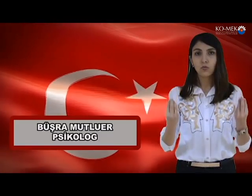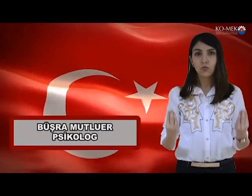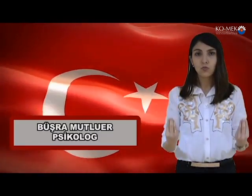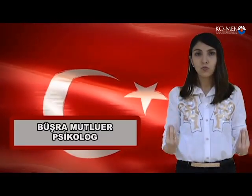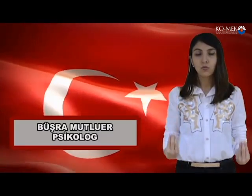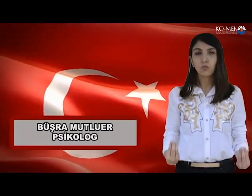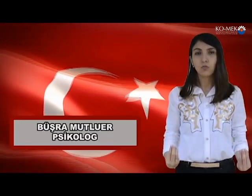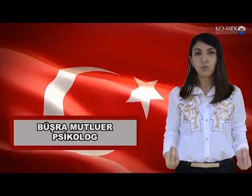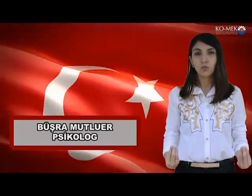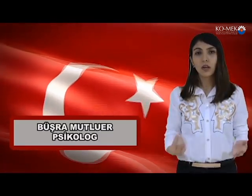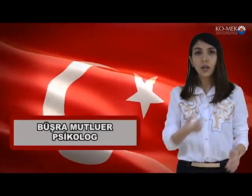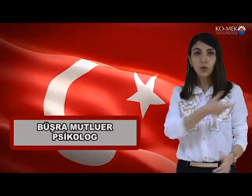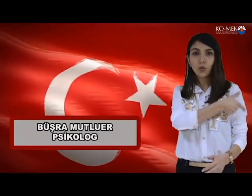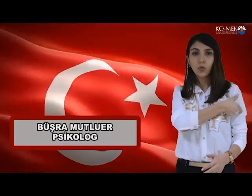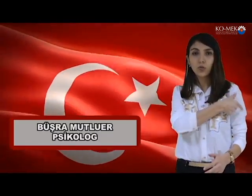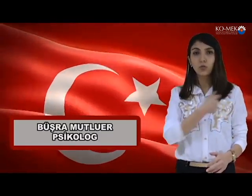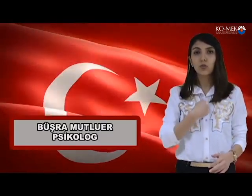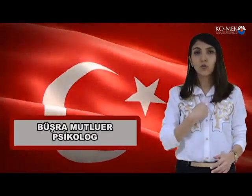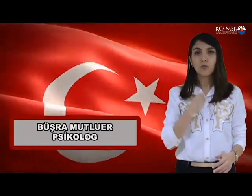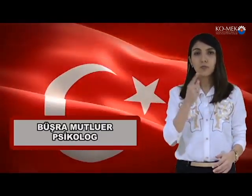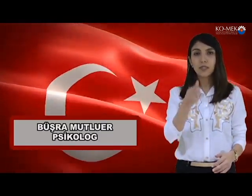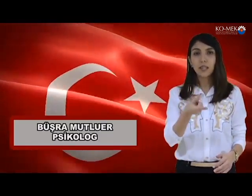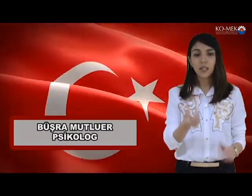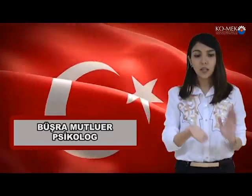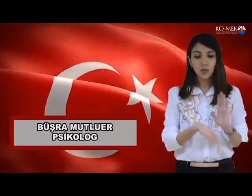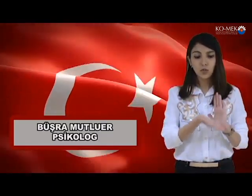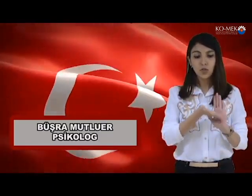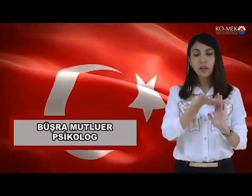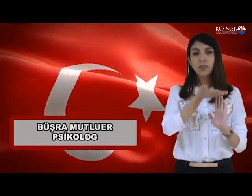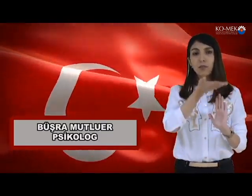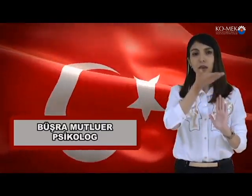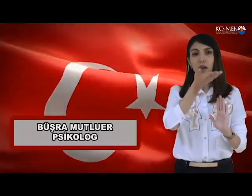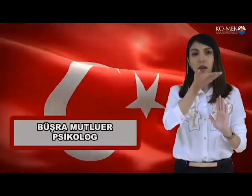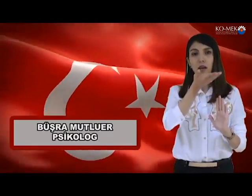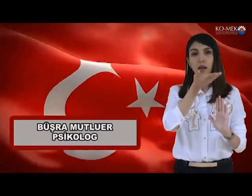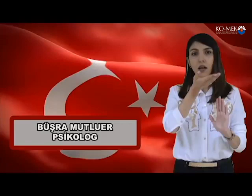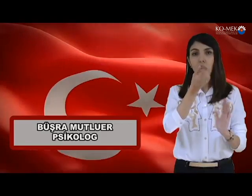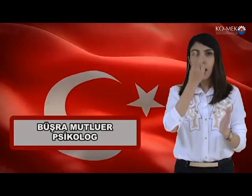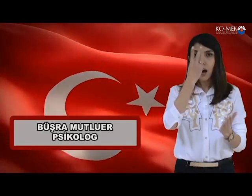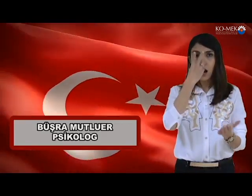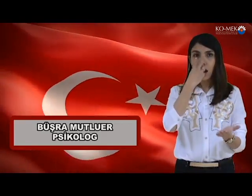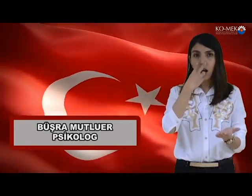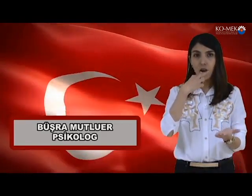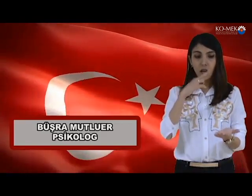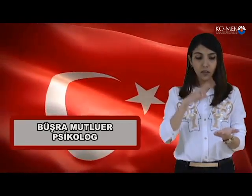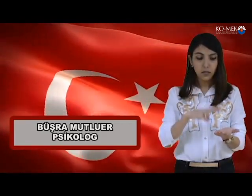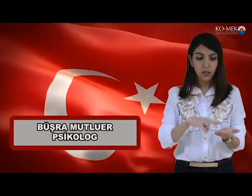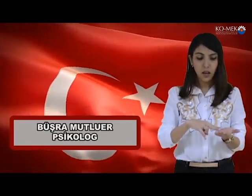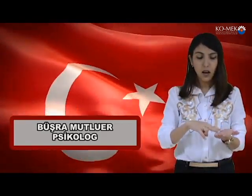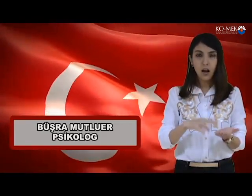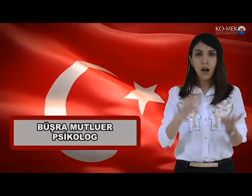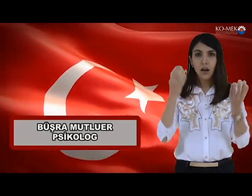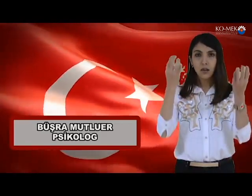Yurdum seni yüceltmeye, Atlar